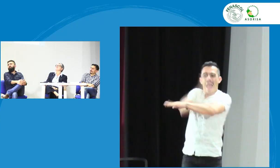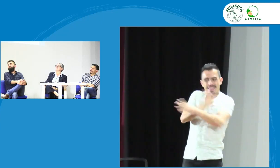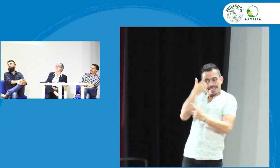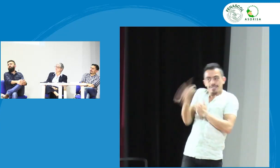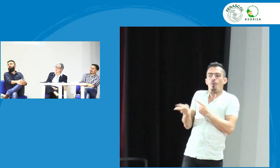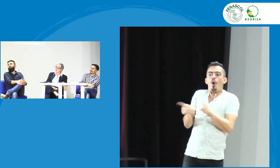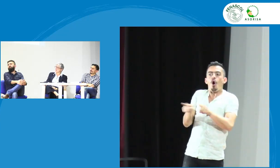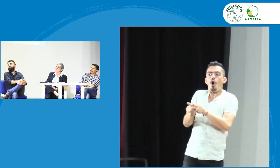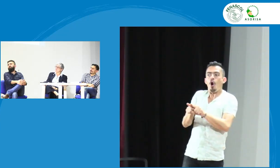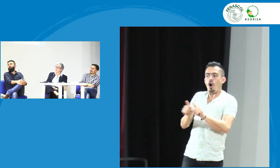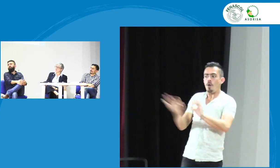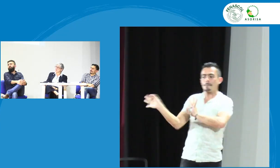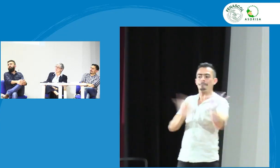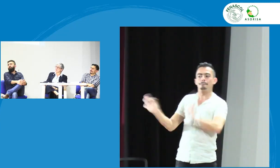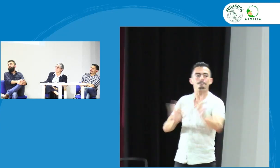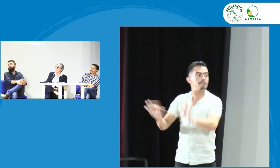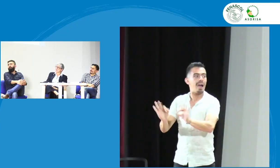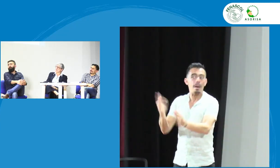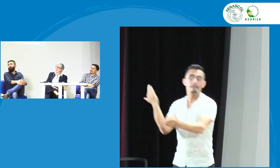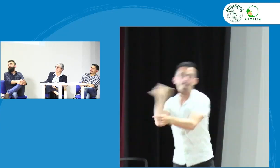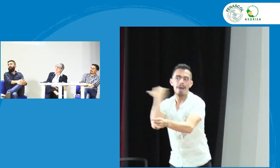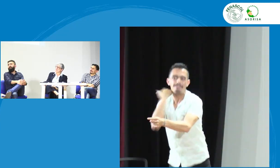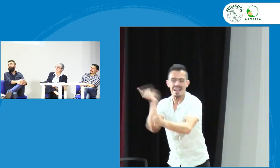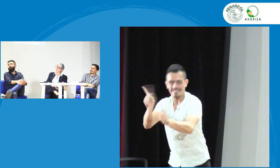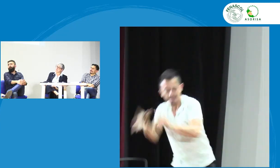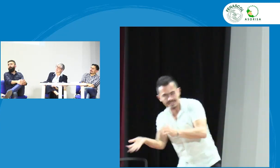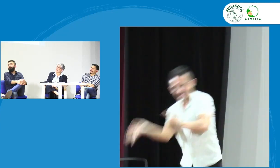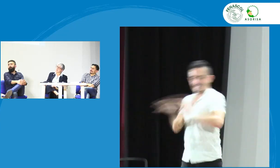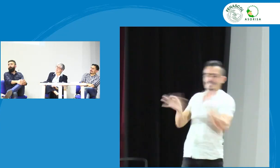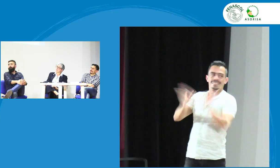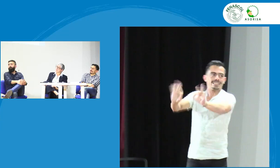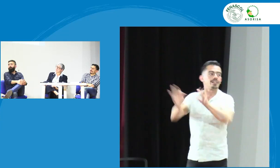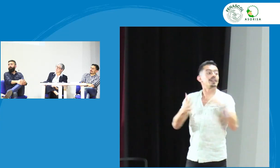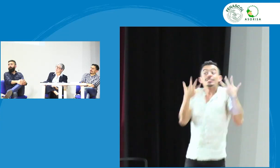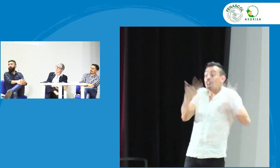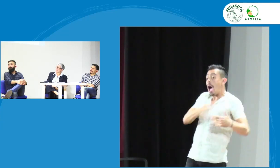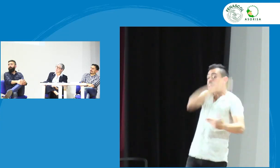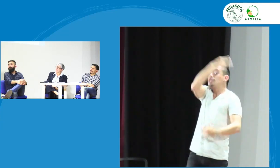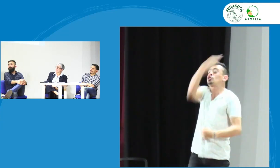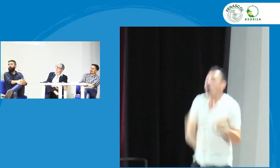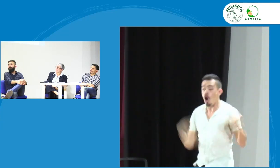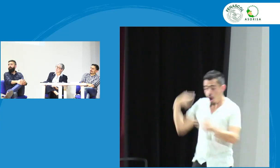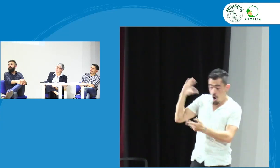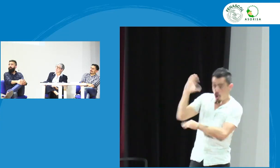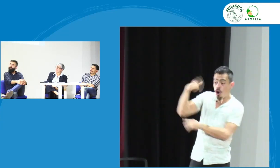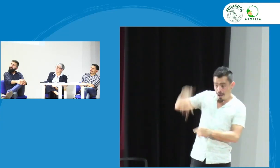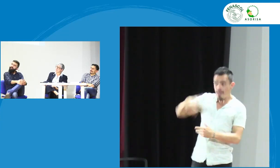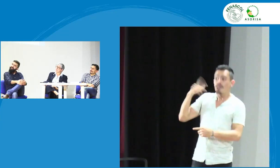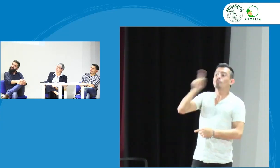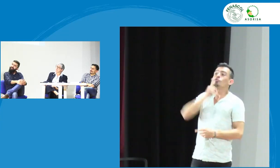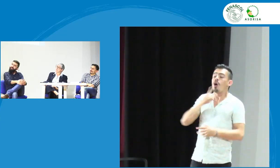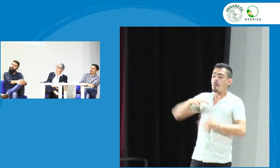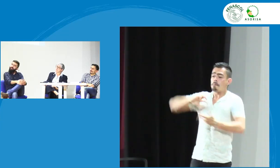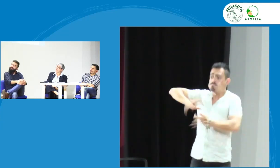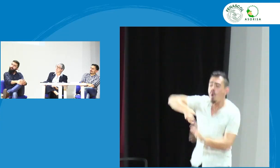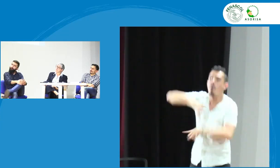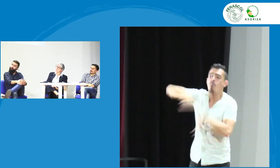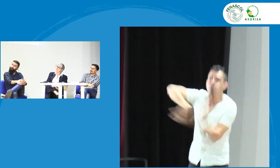no que luego hay sí luego los incluimos sino que desde ya tengamos una preparación sólida y que pues reconozcamos la